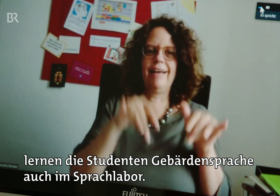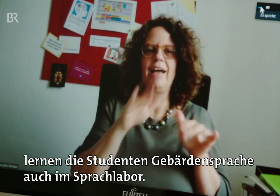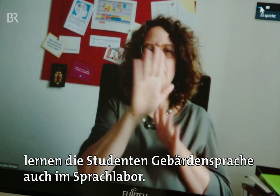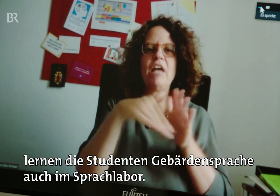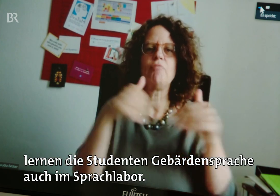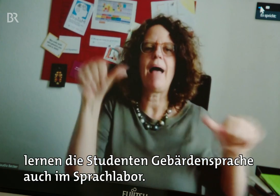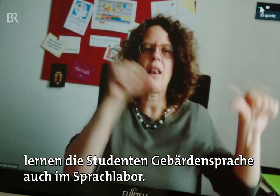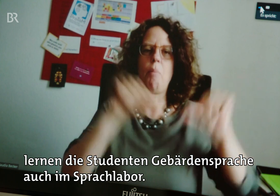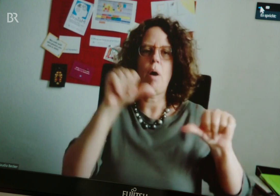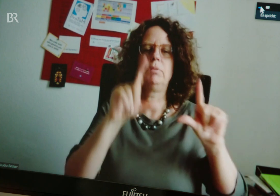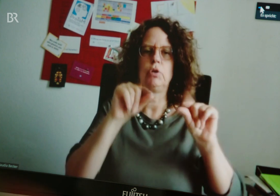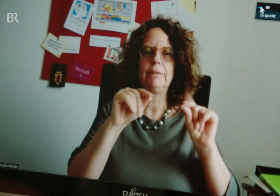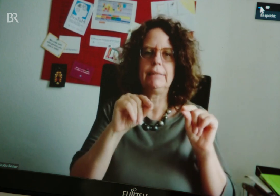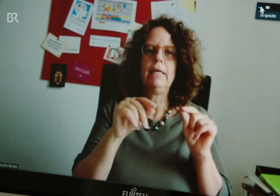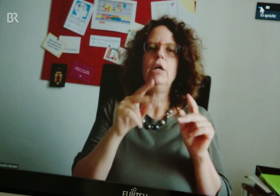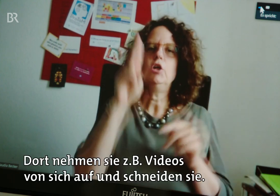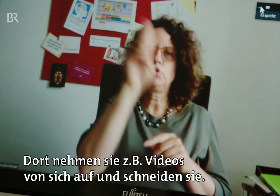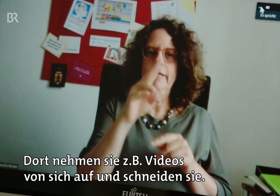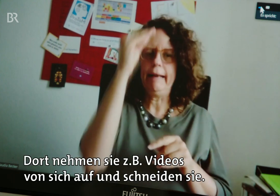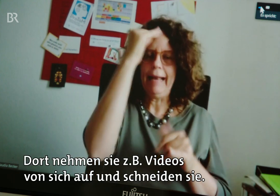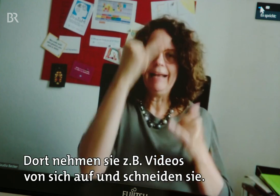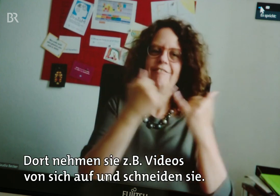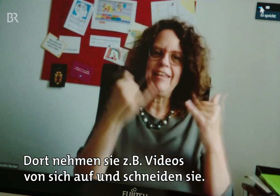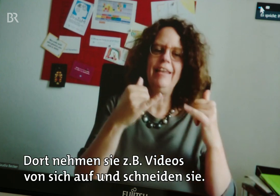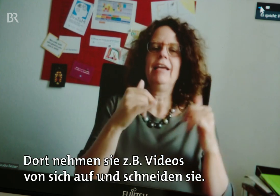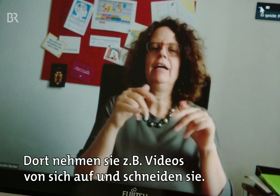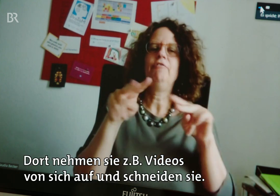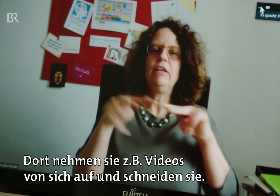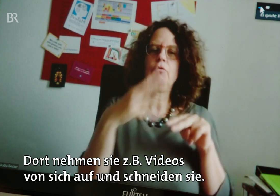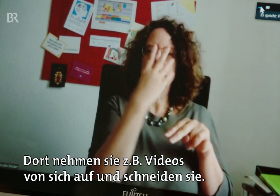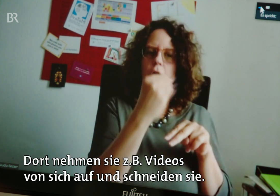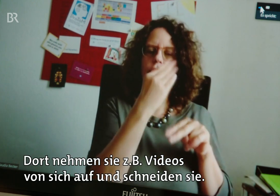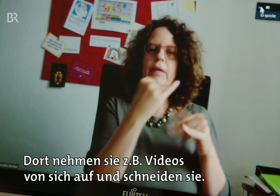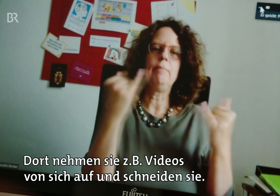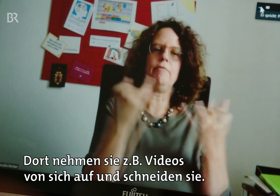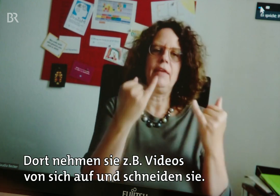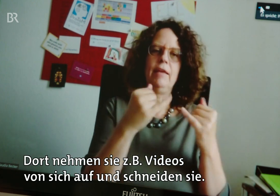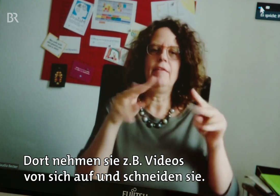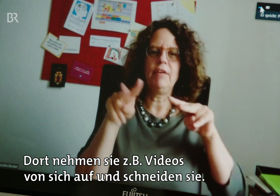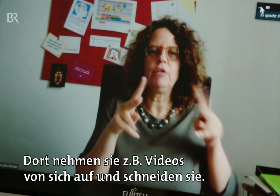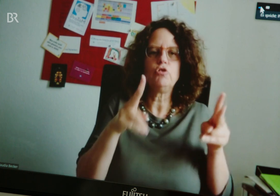Sprachlabor. Dort nehmen sie zum Beispiel Videos von sich auf und schneiden sie.